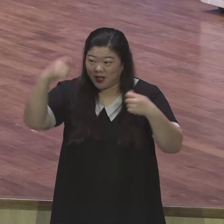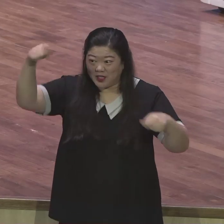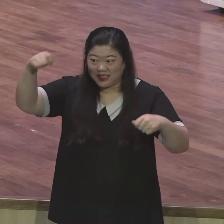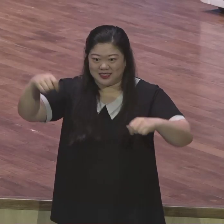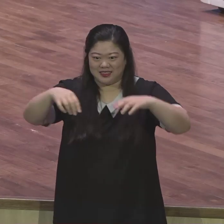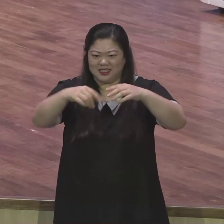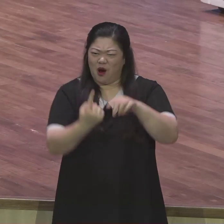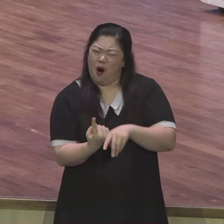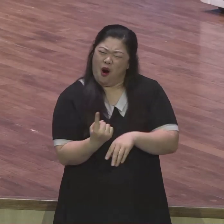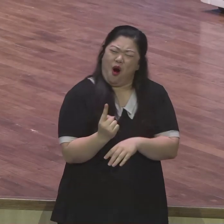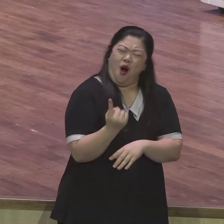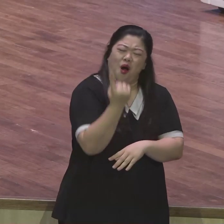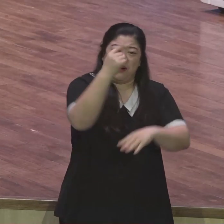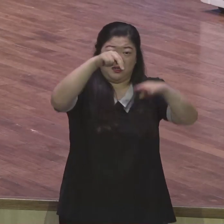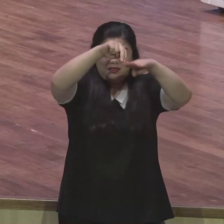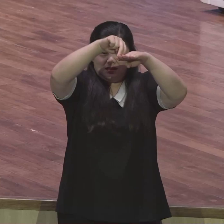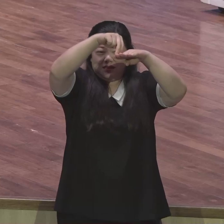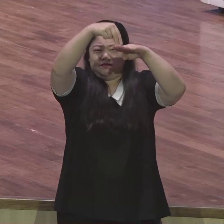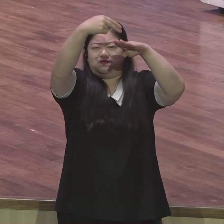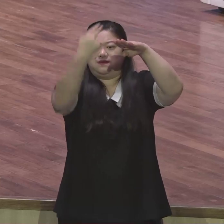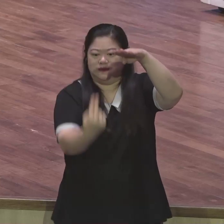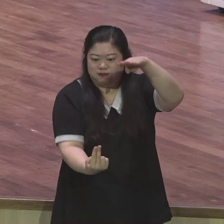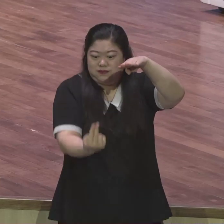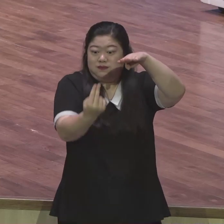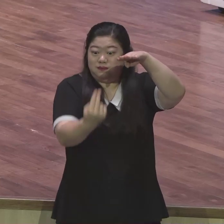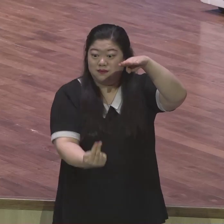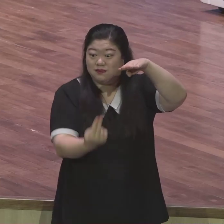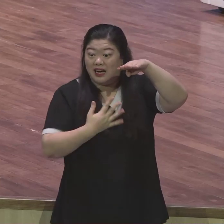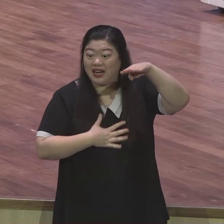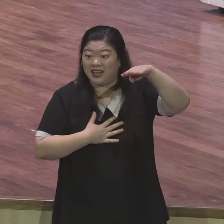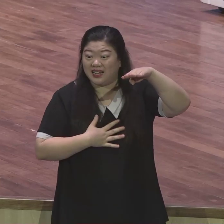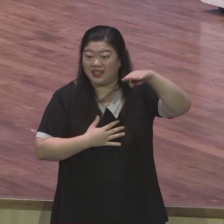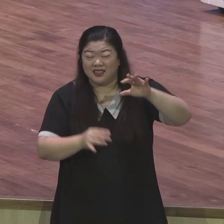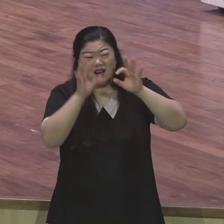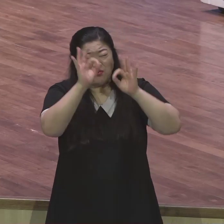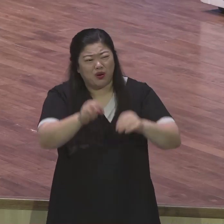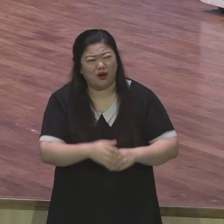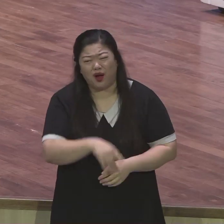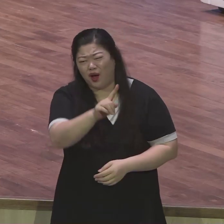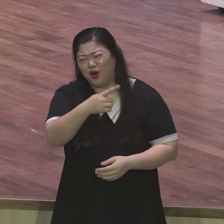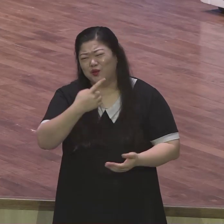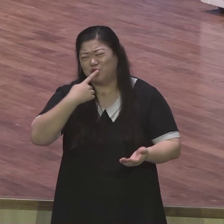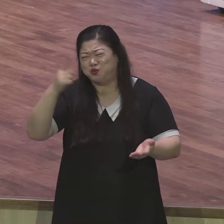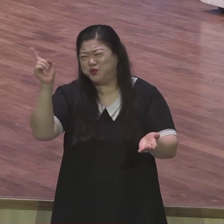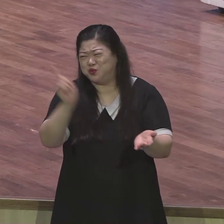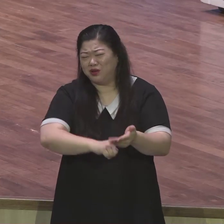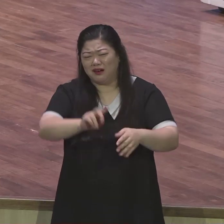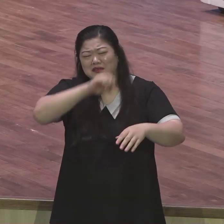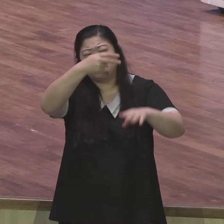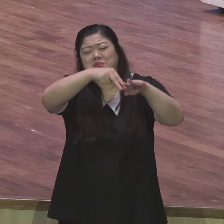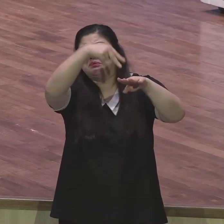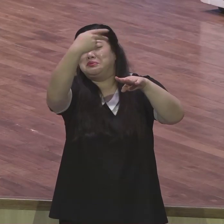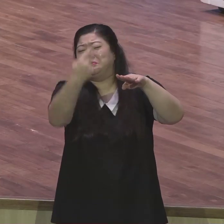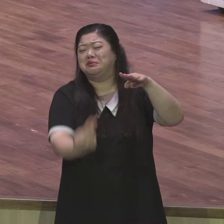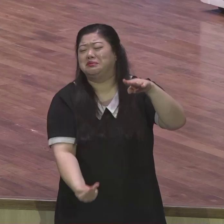울고 불고 못하겠다 그러면 뭘 저런 걸 가지고 그러냐 그냥 뛰어내리면 되는 것을 근데 제가 한 번 해보니까요 다르더라고요